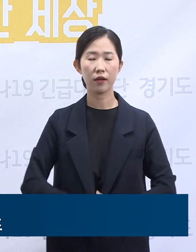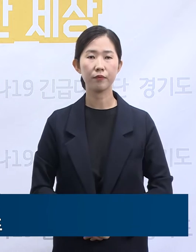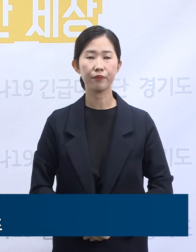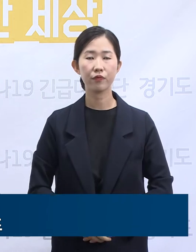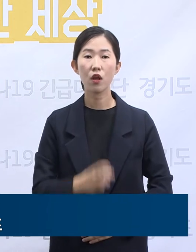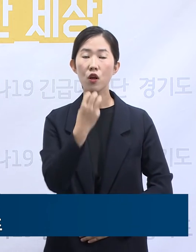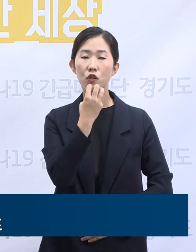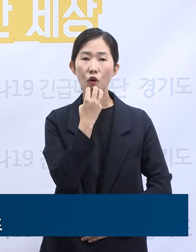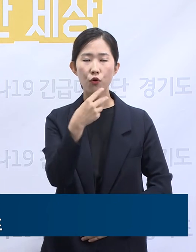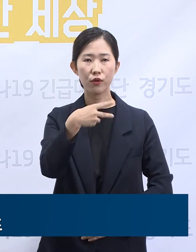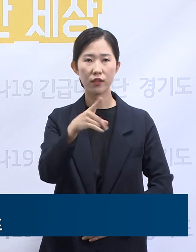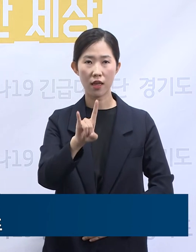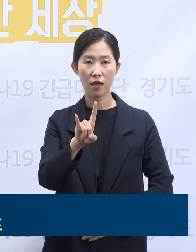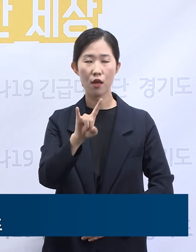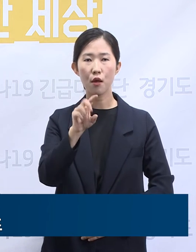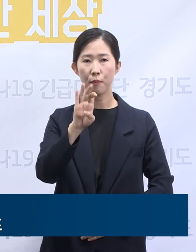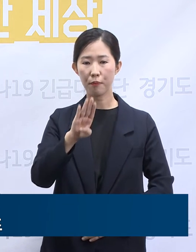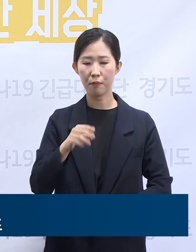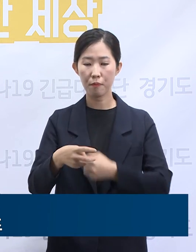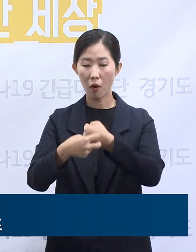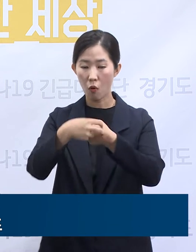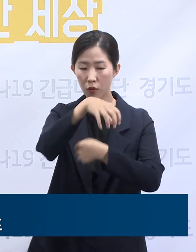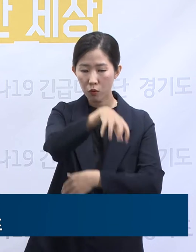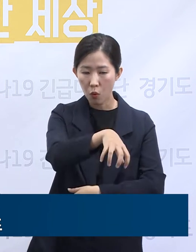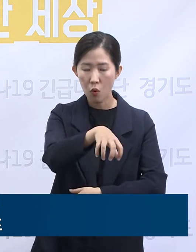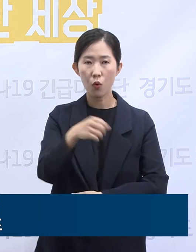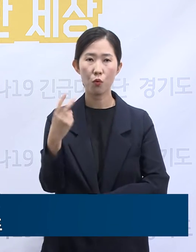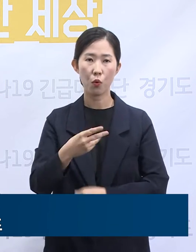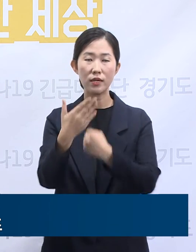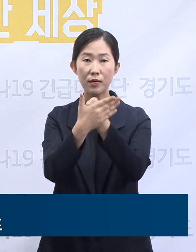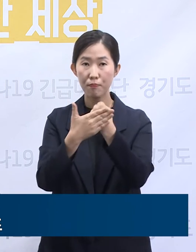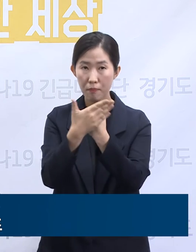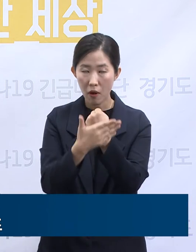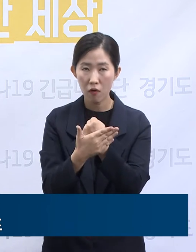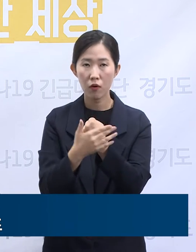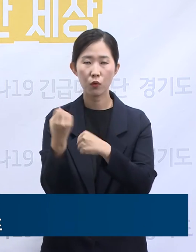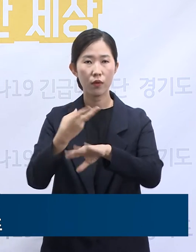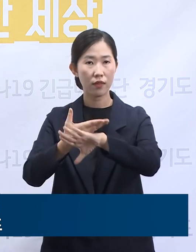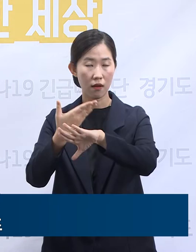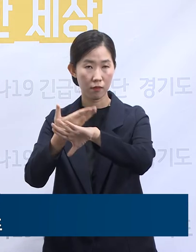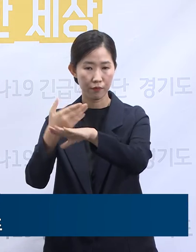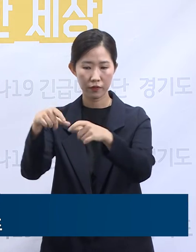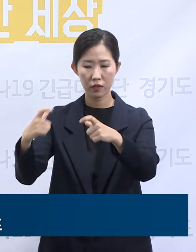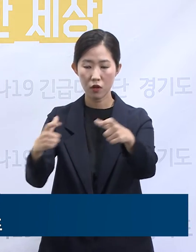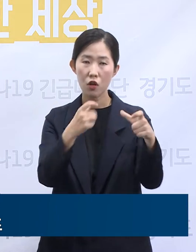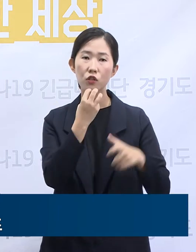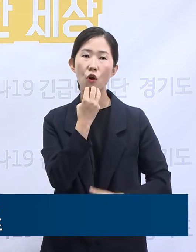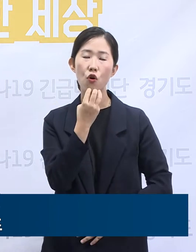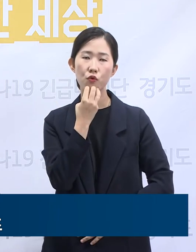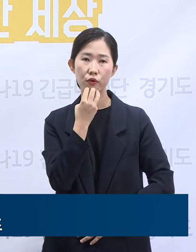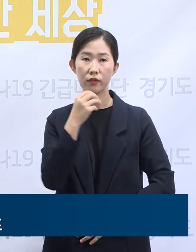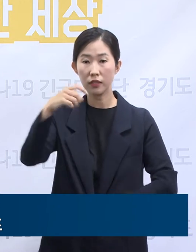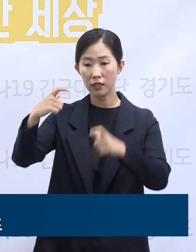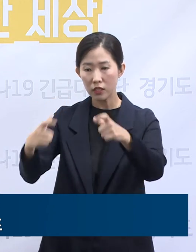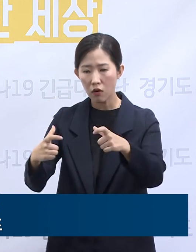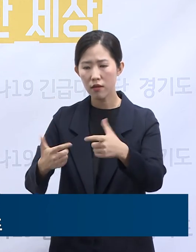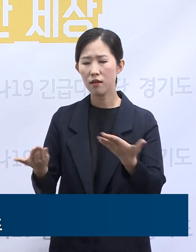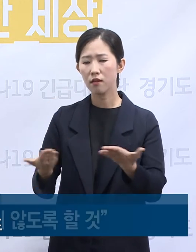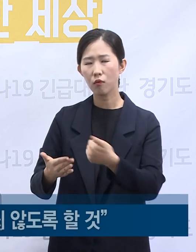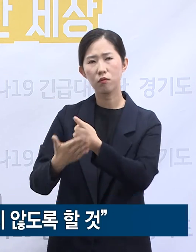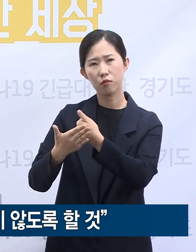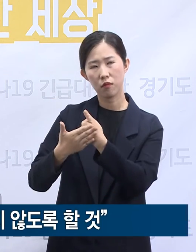등 서울전문병원을 이용하도록 조치하고 은평성모병원, 상계백병원 등 서울지역응급의료센터 진료협조를 구했습니다.